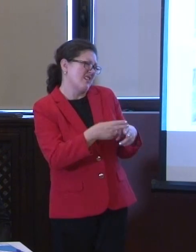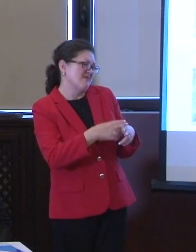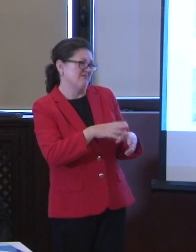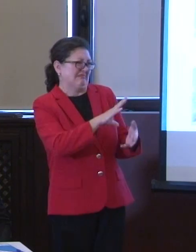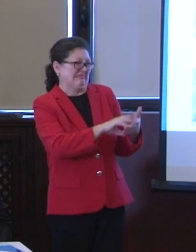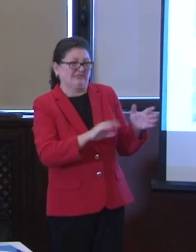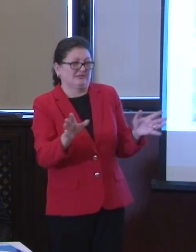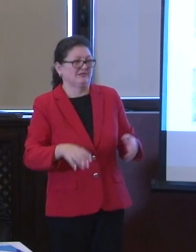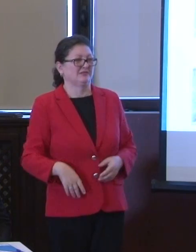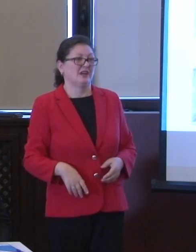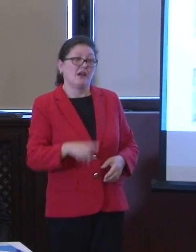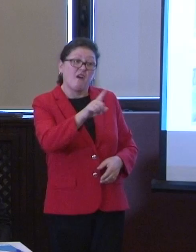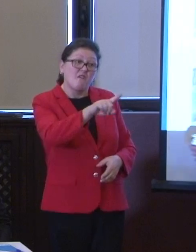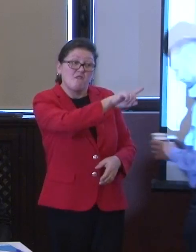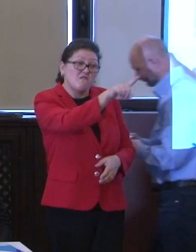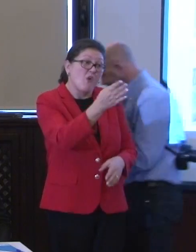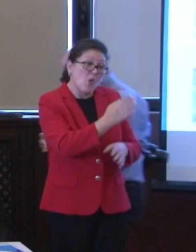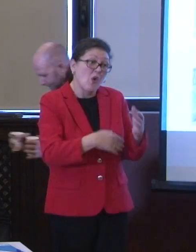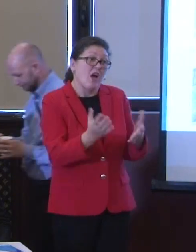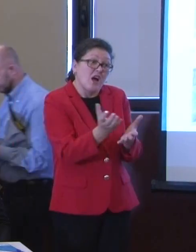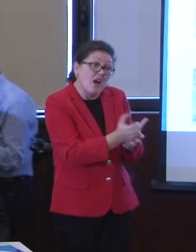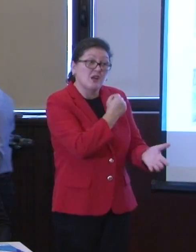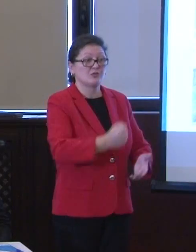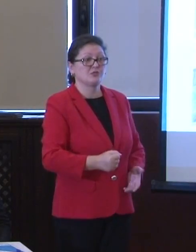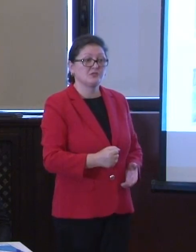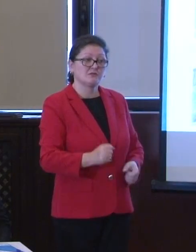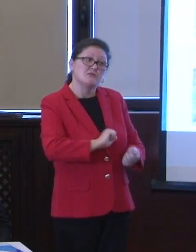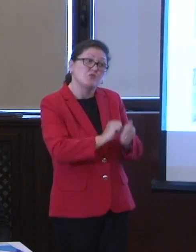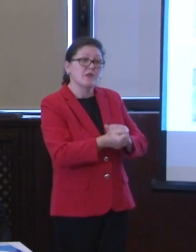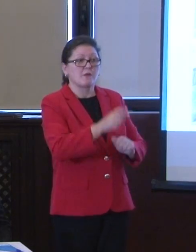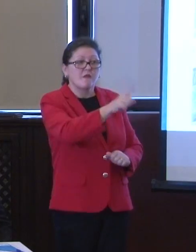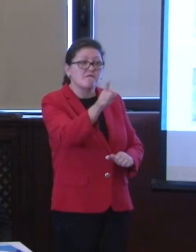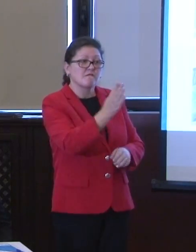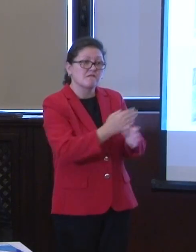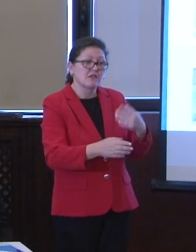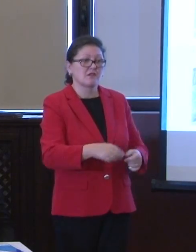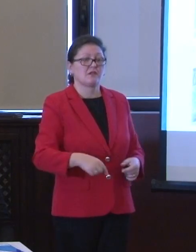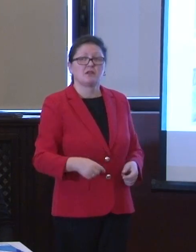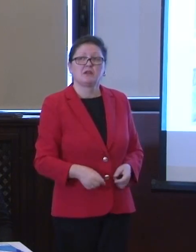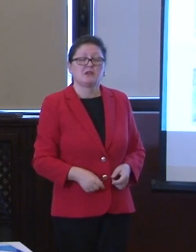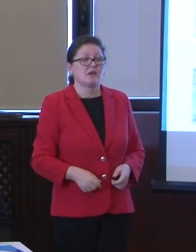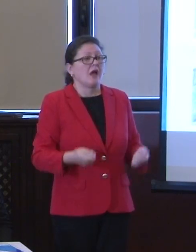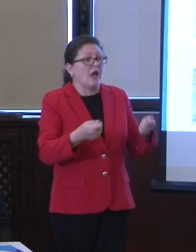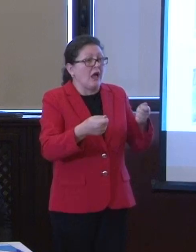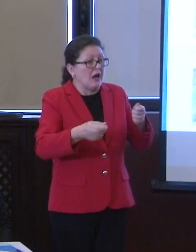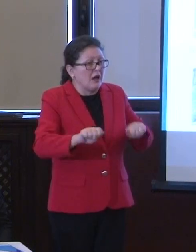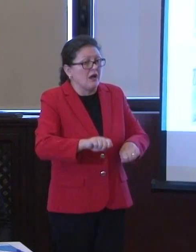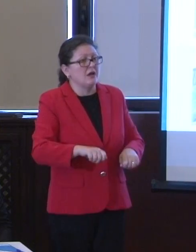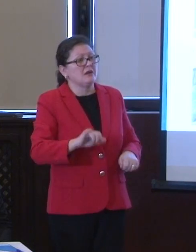tocmai primitoare. Și cred că și am să încheie îi spunând un singur lucru. Din diferență de tipul de